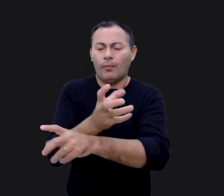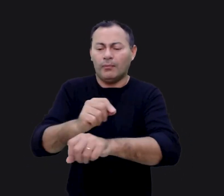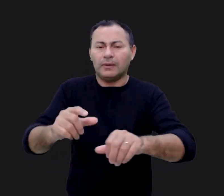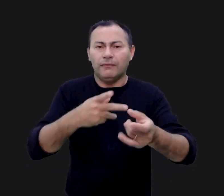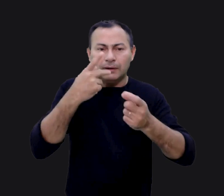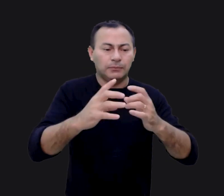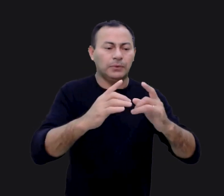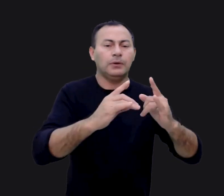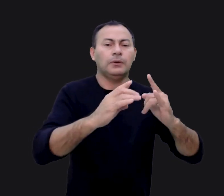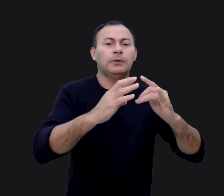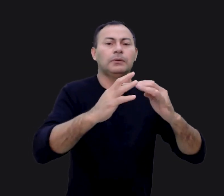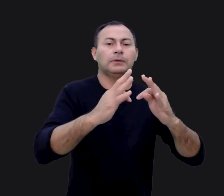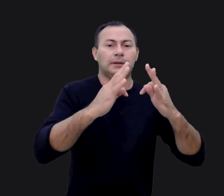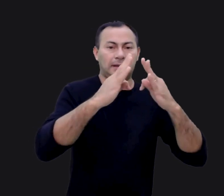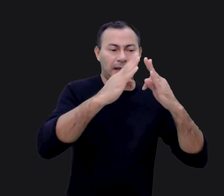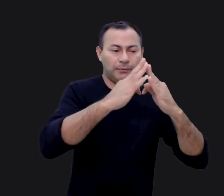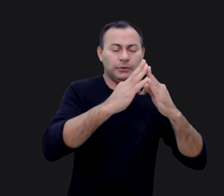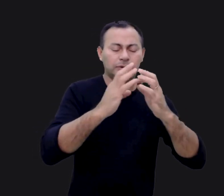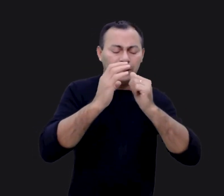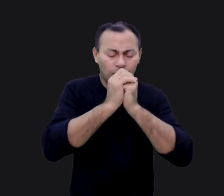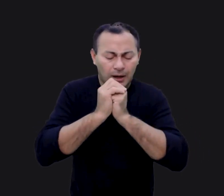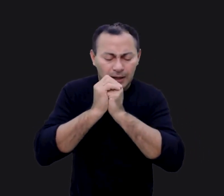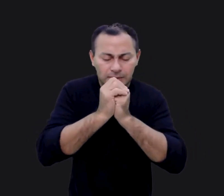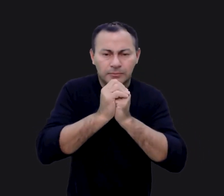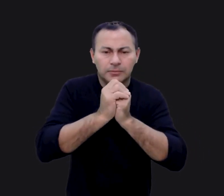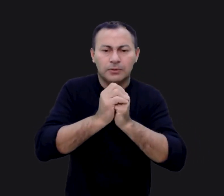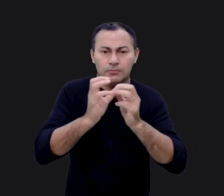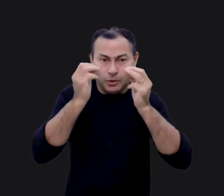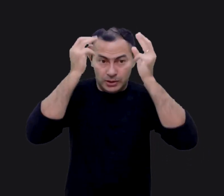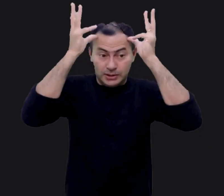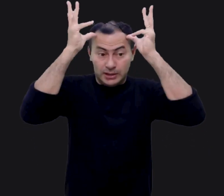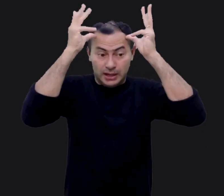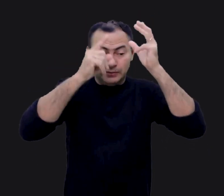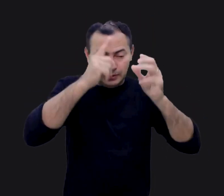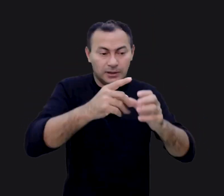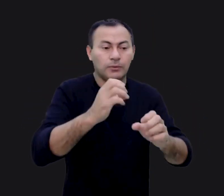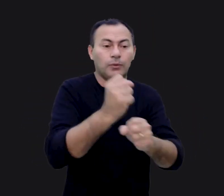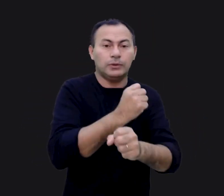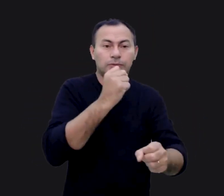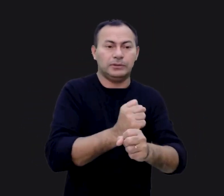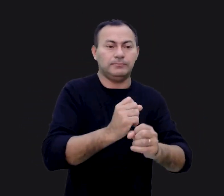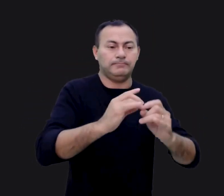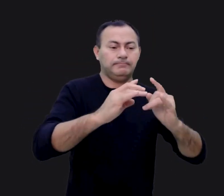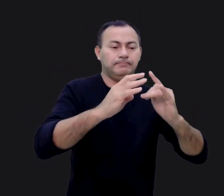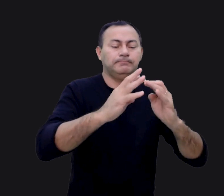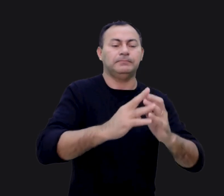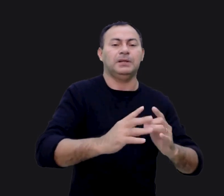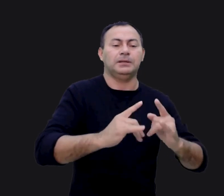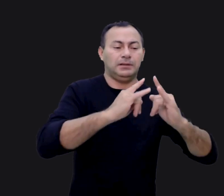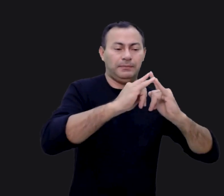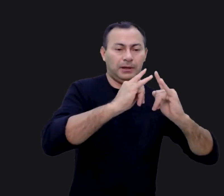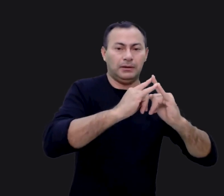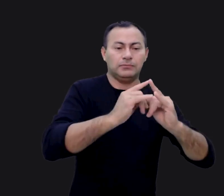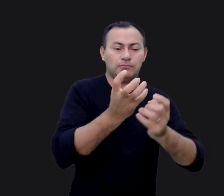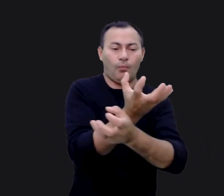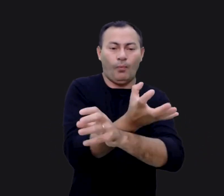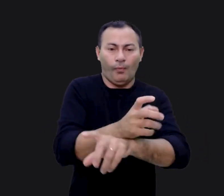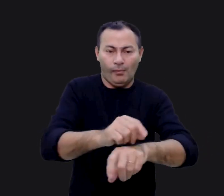adoração. Moisés foi instruído para construir esta tenda de adoração, ou tabernáculo. E esse tabernáculo no deserto não